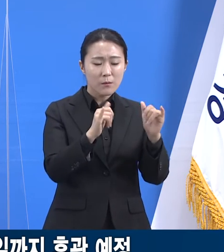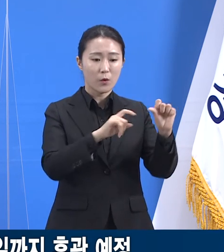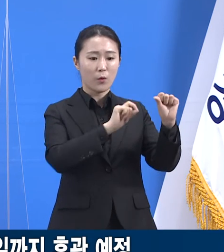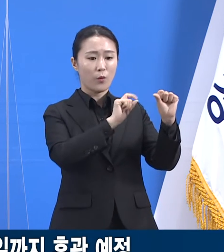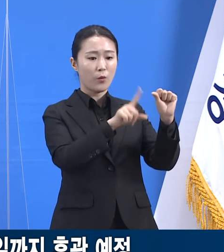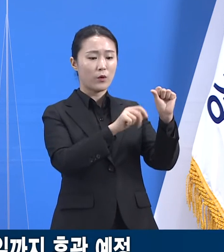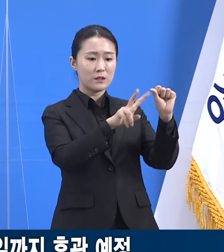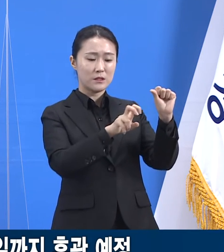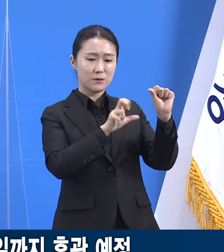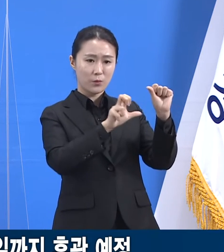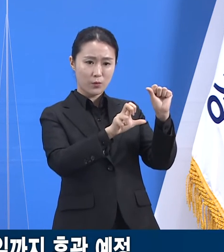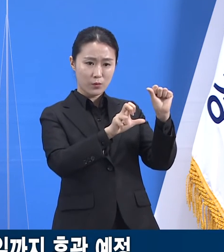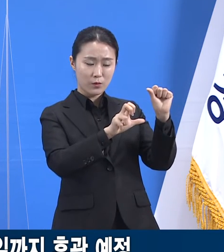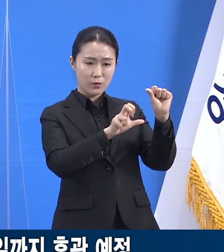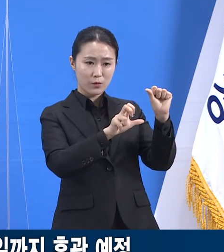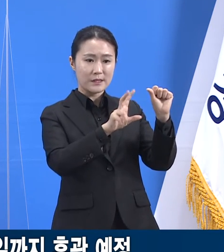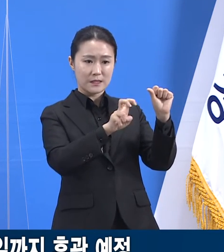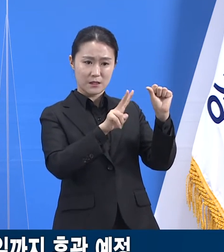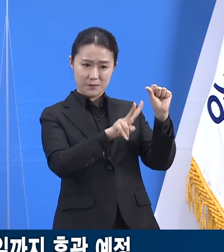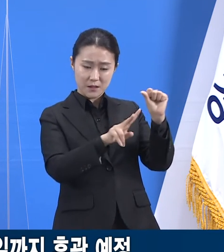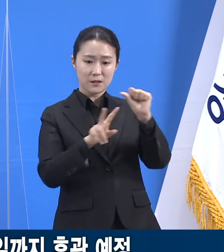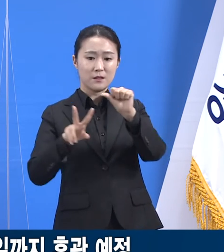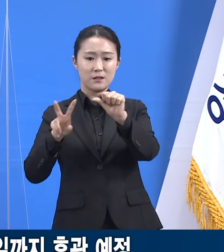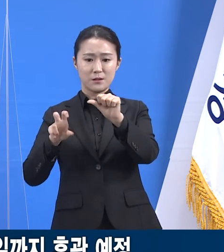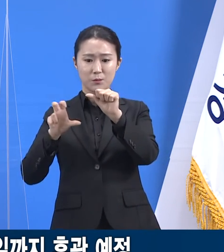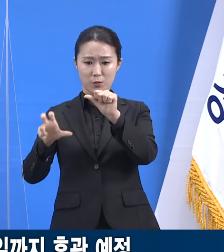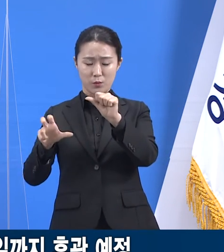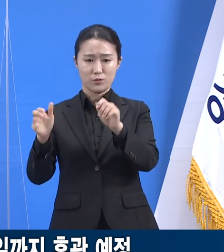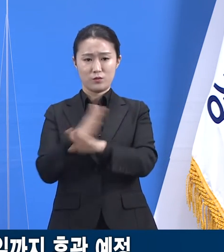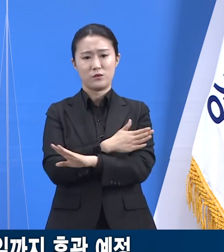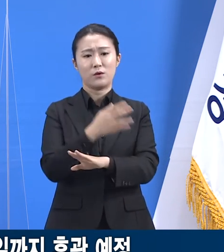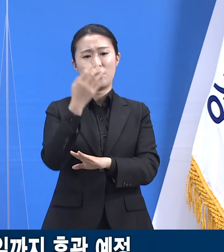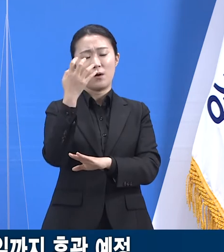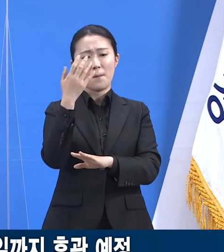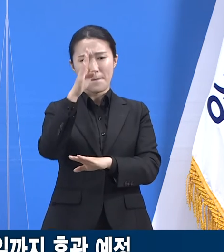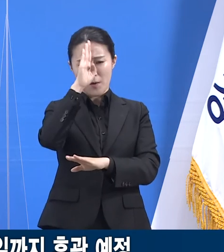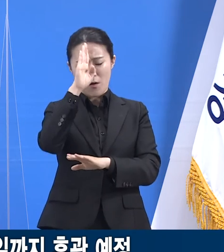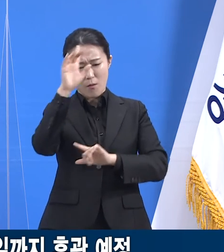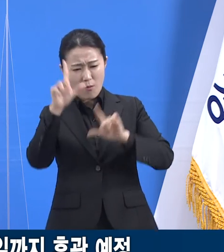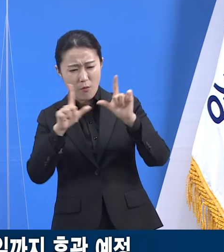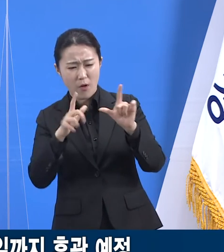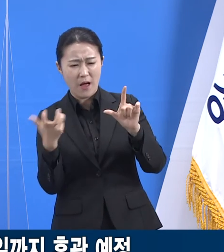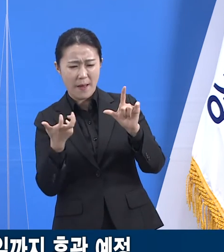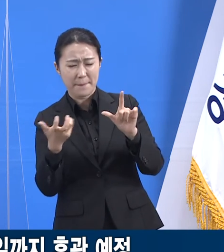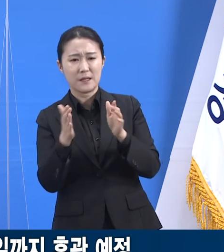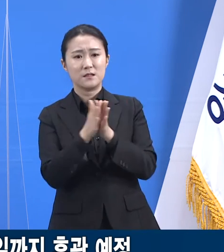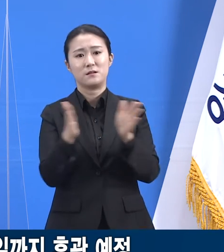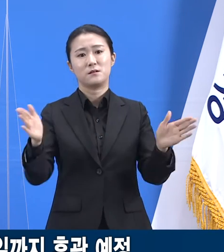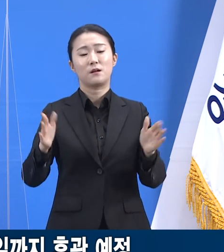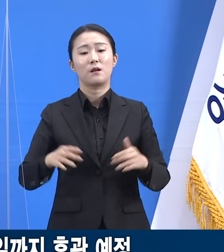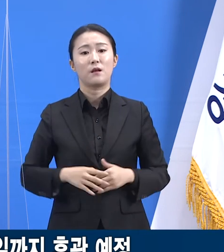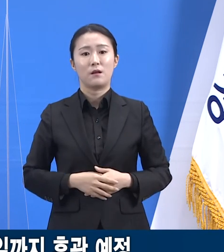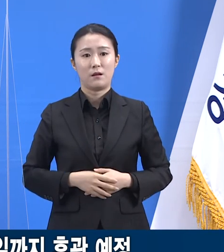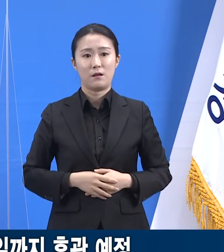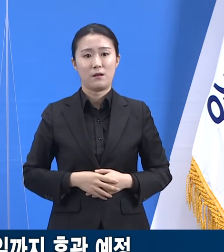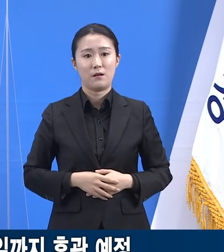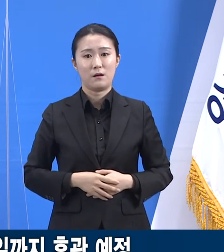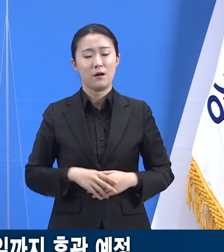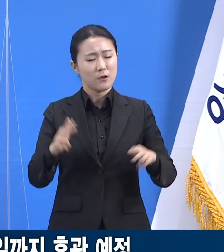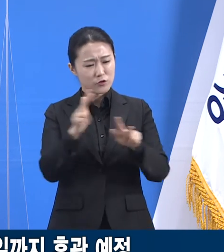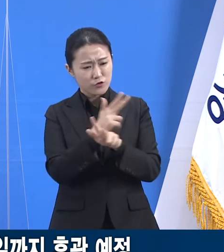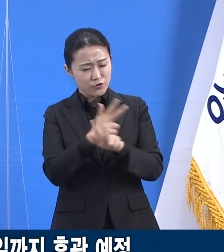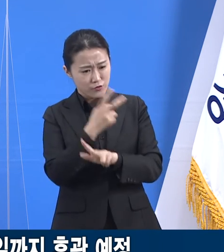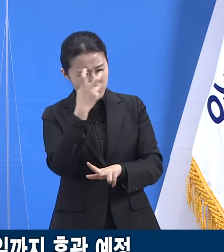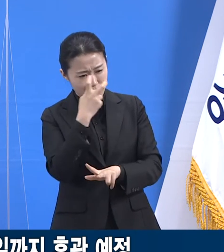다른 한 명은 5월 25일부터 관련 증상이 있었습니다. 주기적 선제검사가 적용되는 시설이라 할지라도